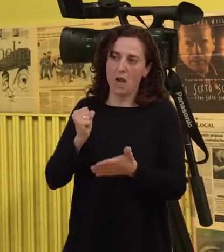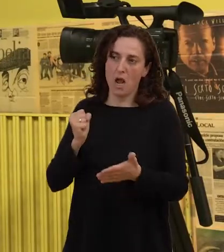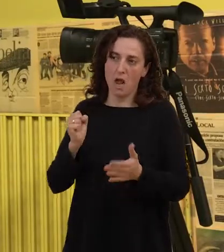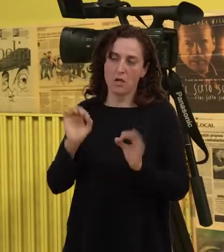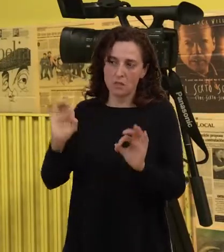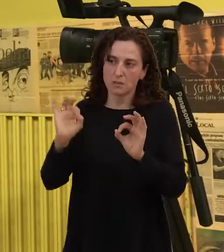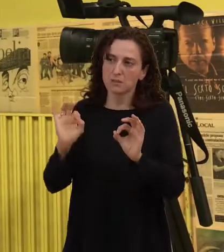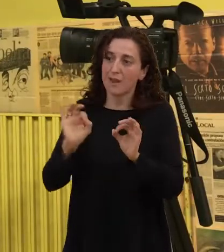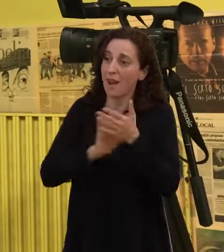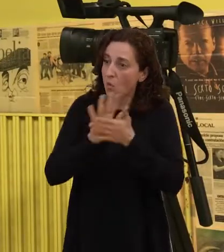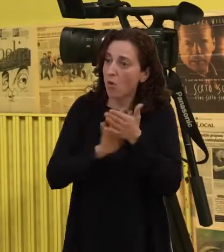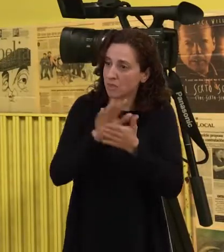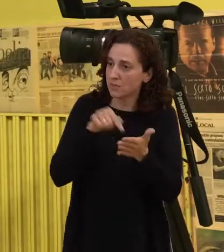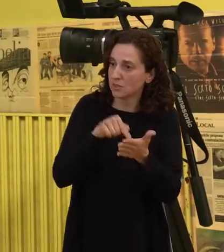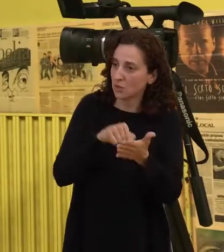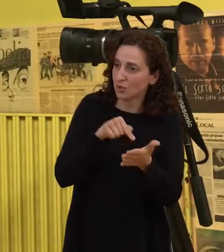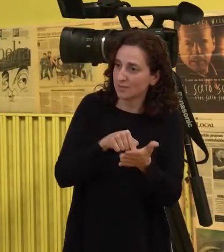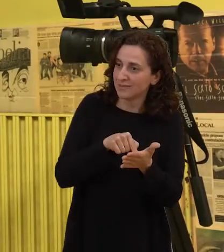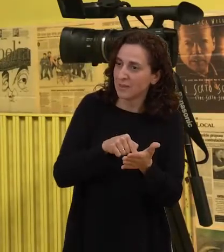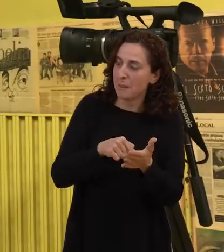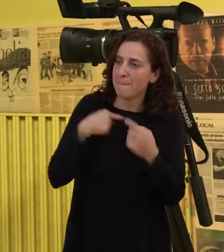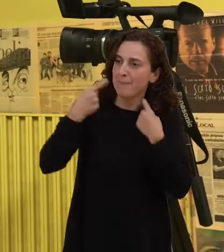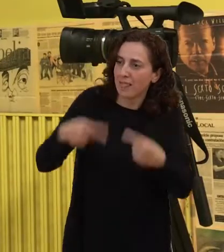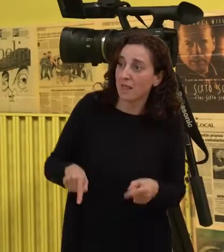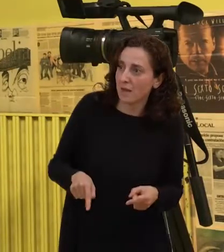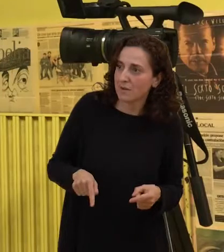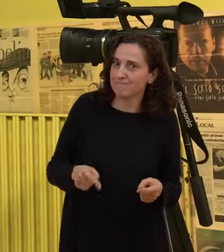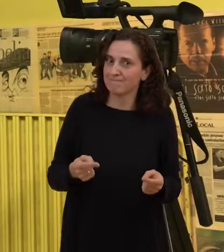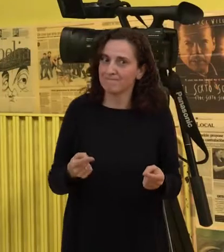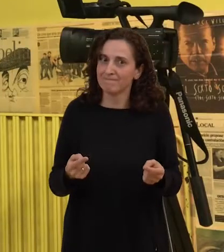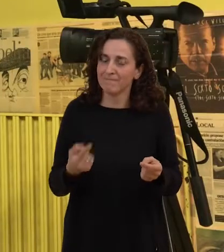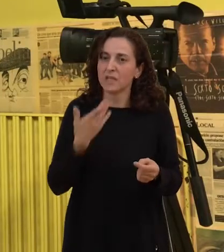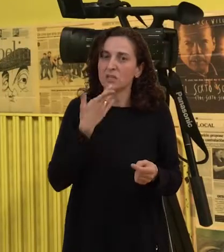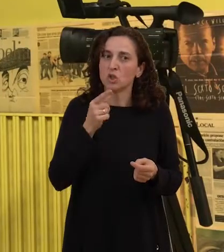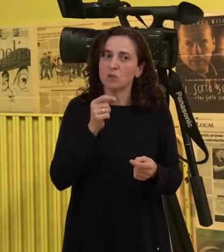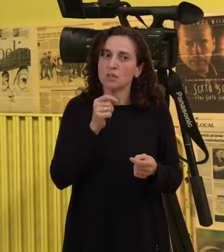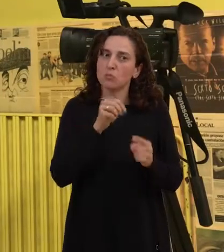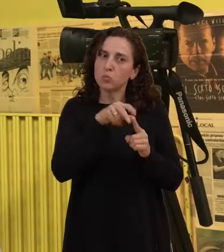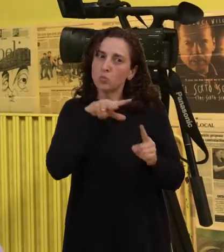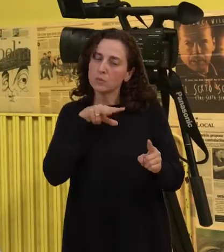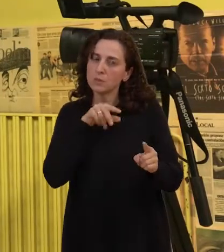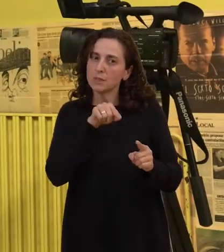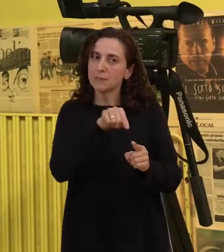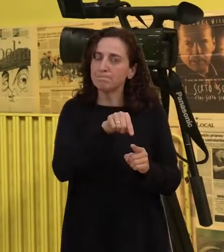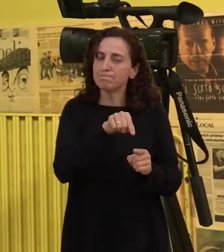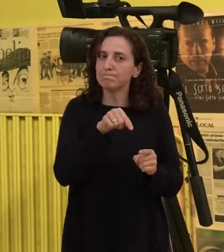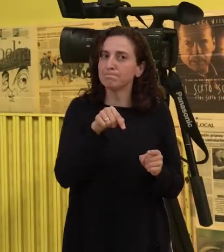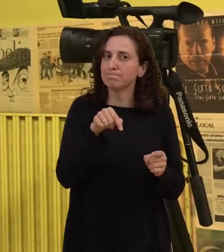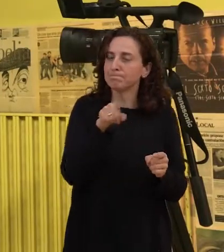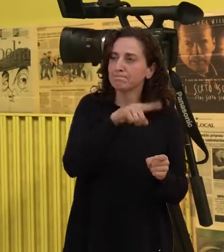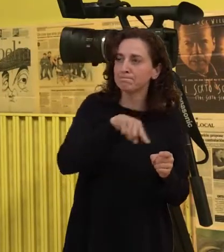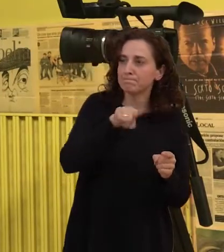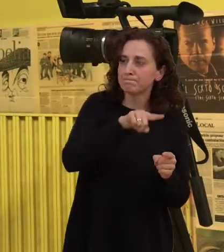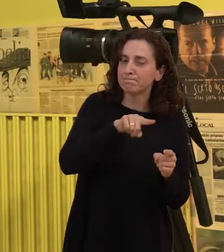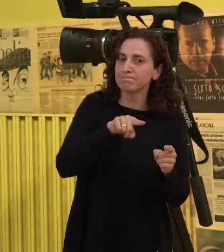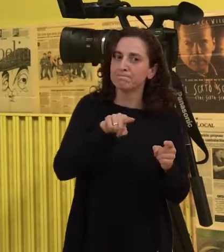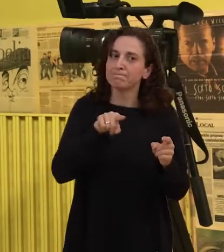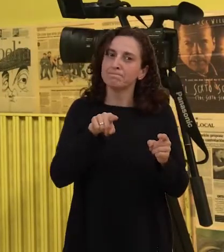lengua de signos entón desde o punto de vista ese que poden manejar este